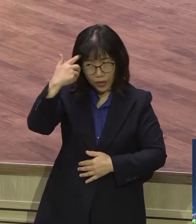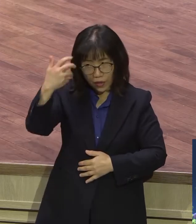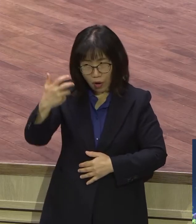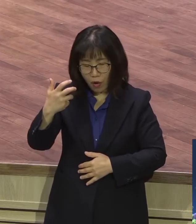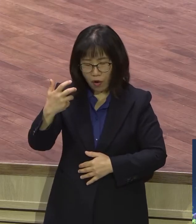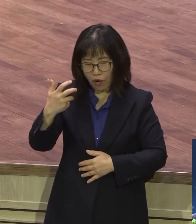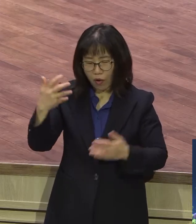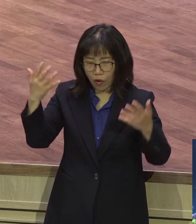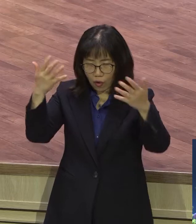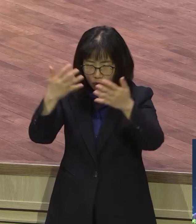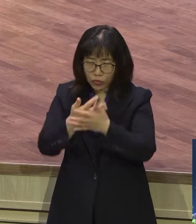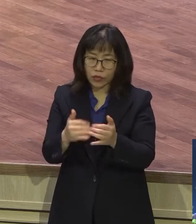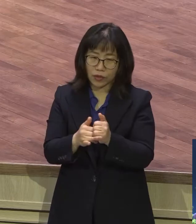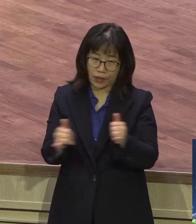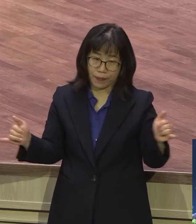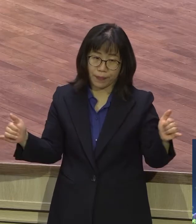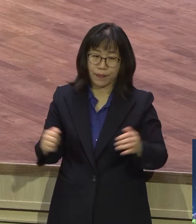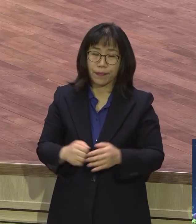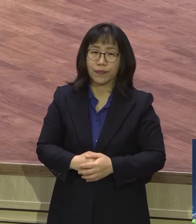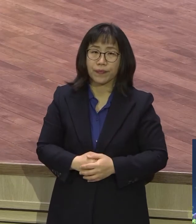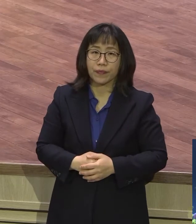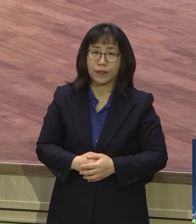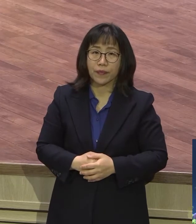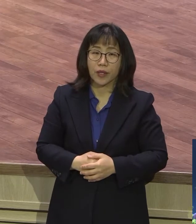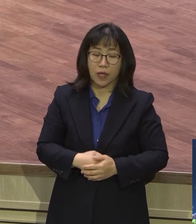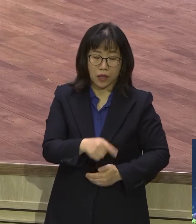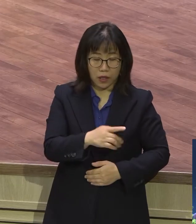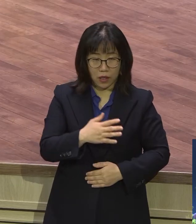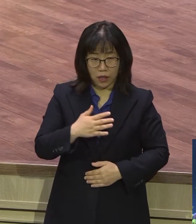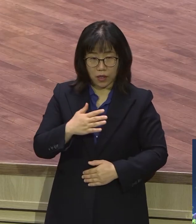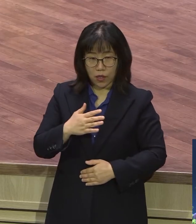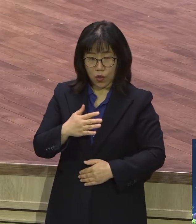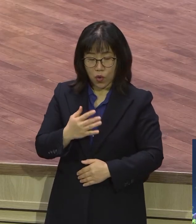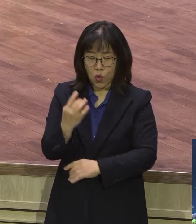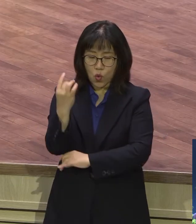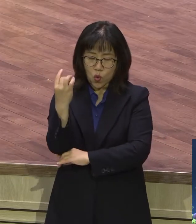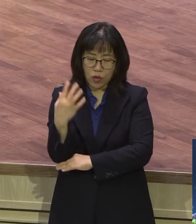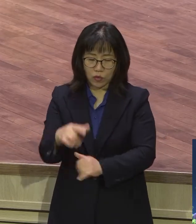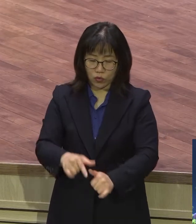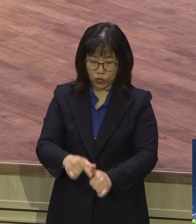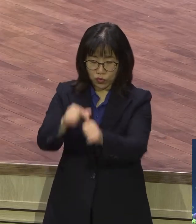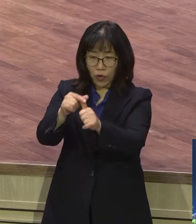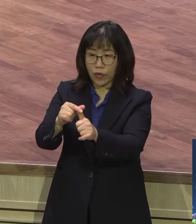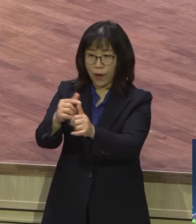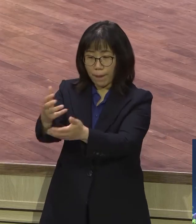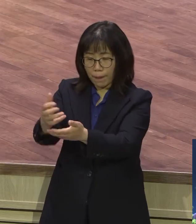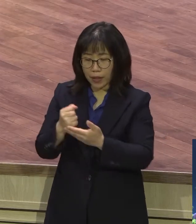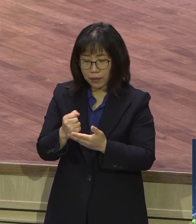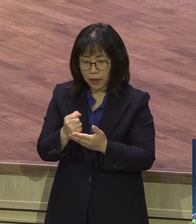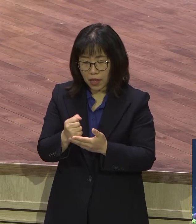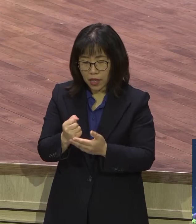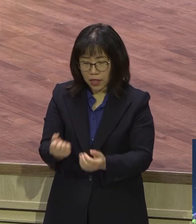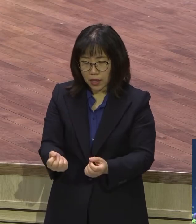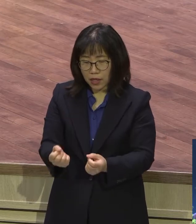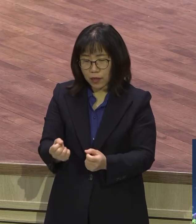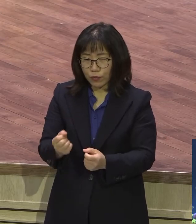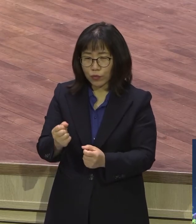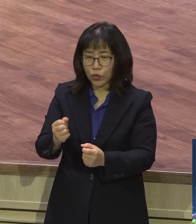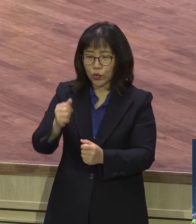그래서 구원받고 나면 당장 모여 제사 지나지 않습니다. 죽은 돌아가신 부모들의 제사 지나고